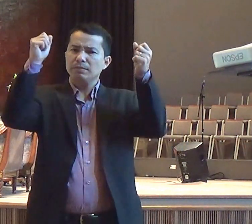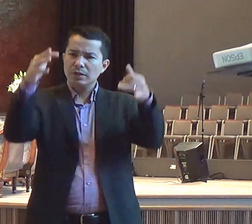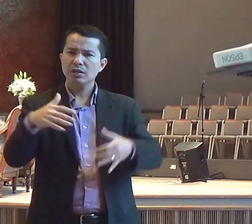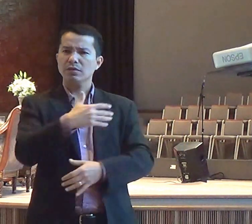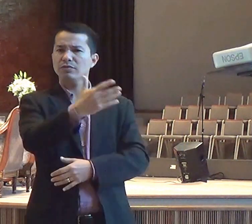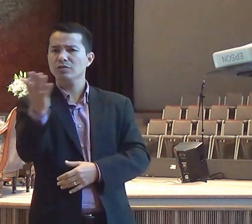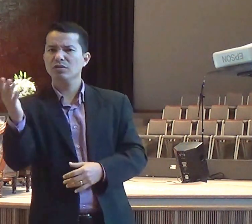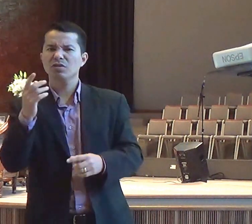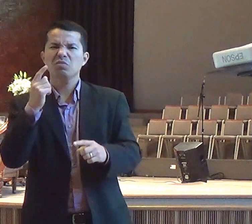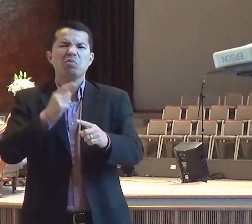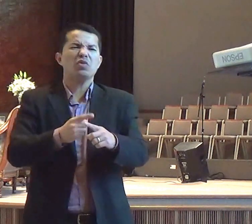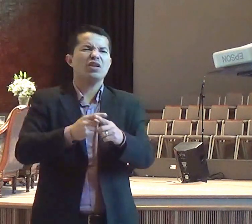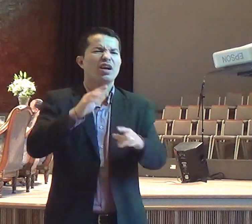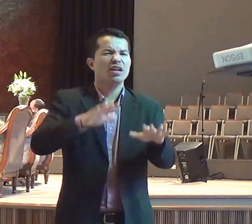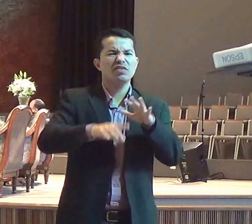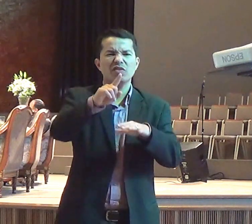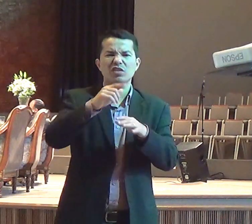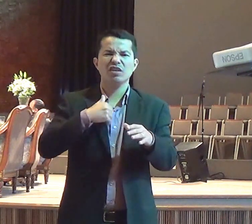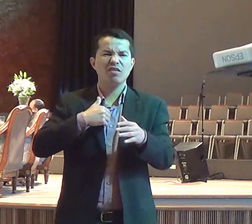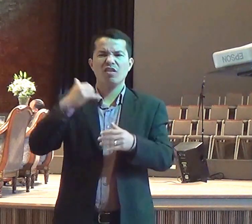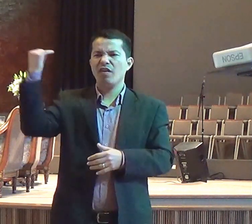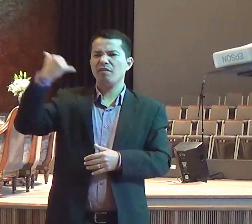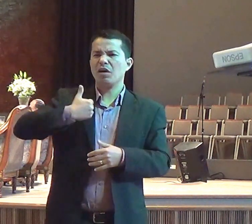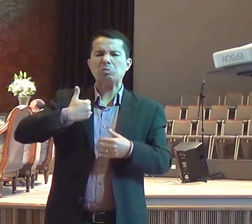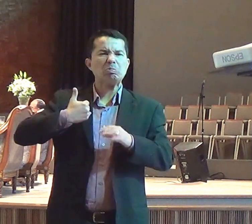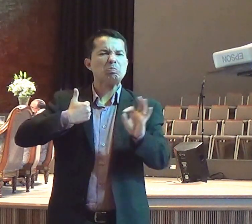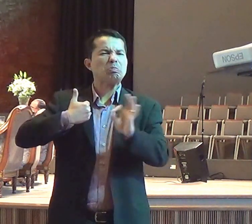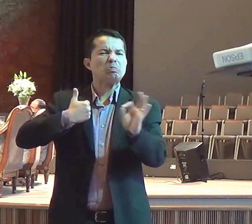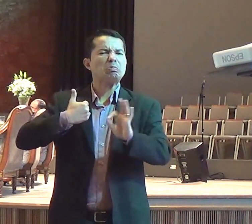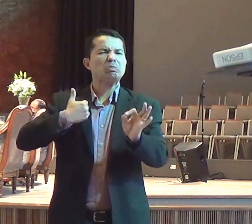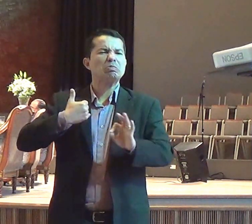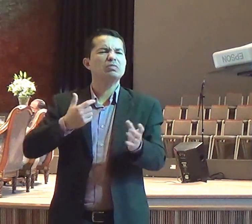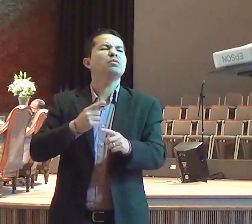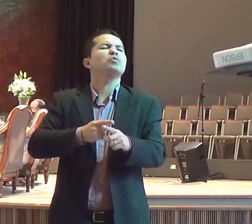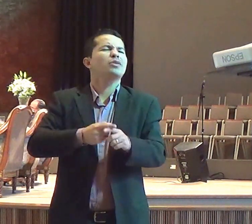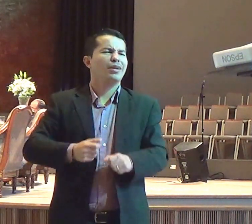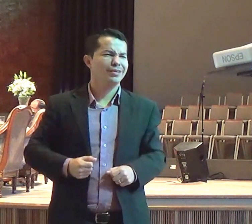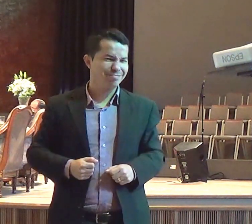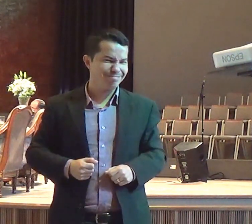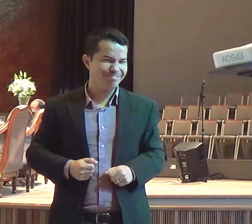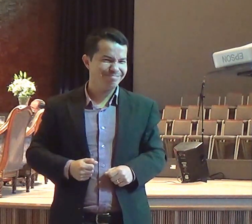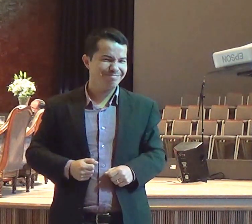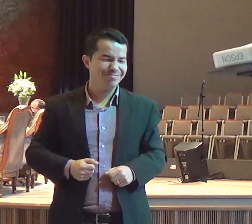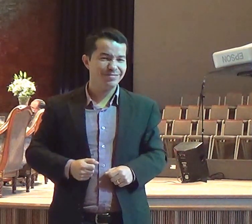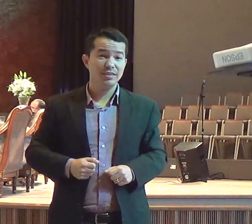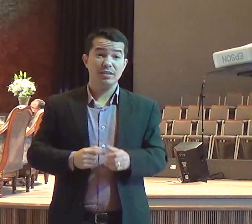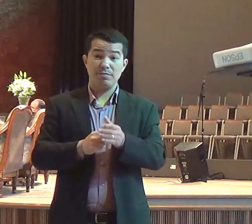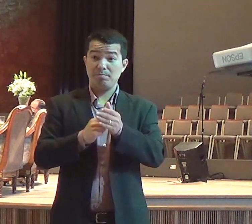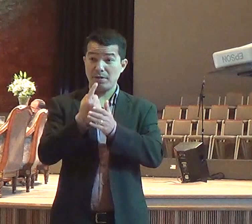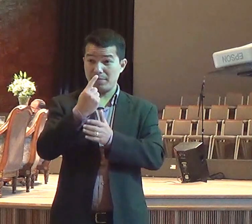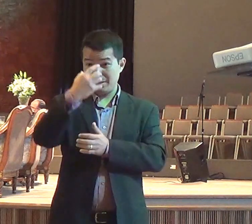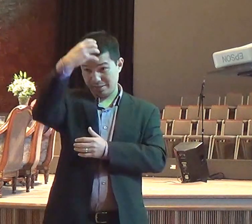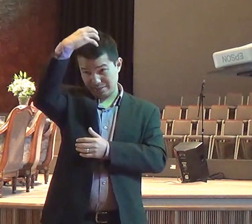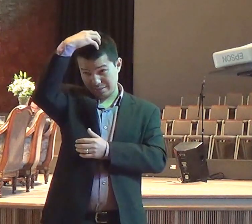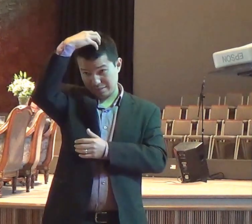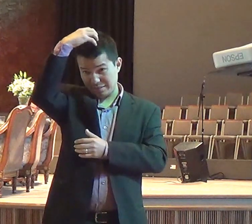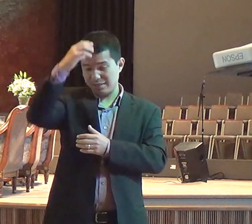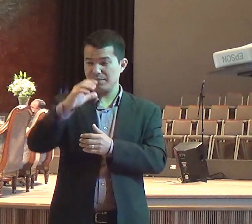O texto que a gente vai estar estudando hoje de manhã e noite, é 1ª Reis, capítulos 18 e